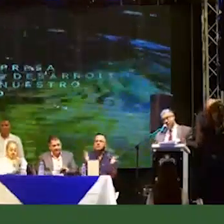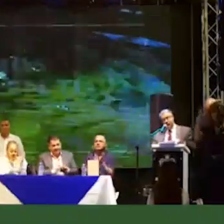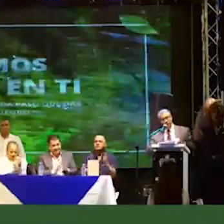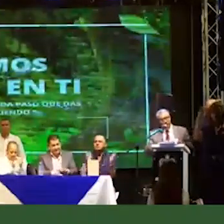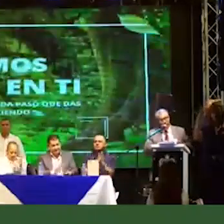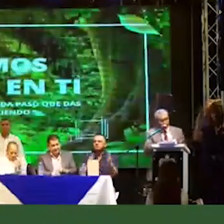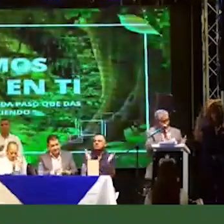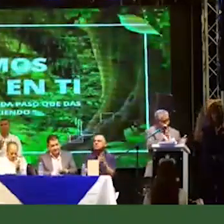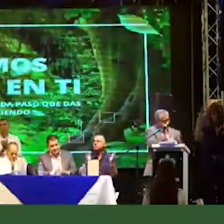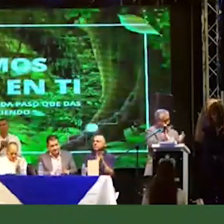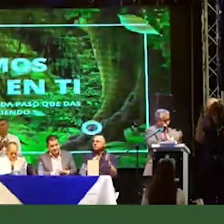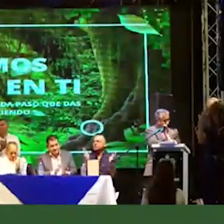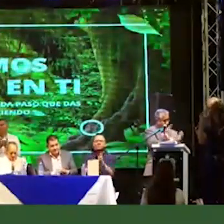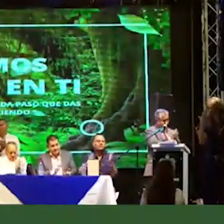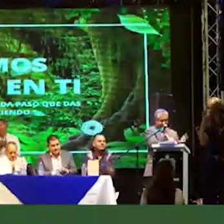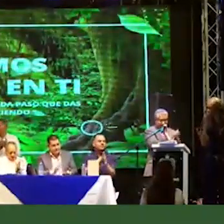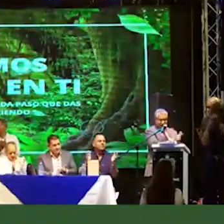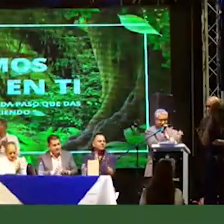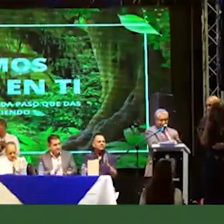fuerte, aplauso.